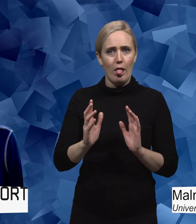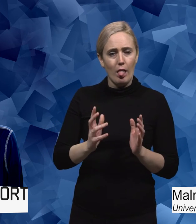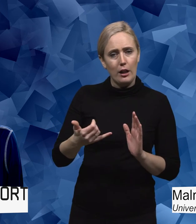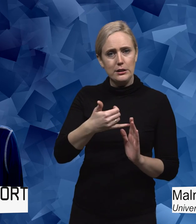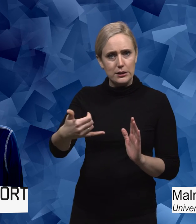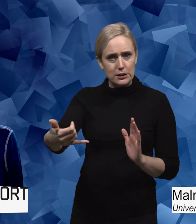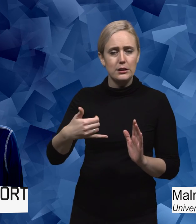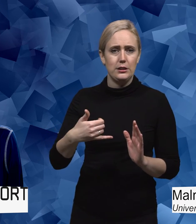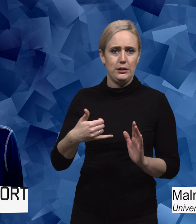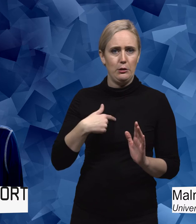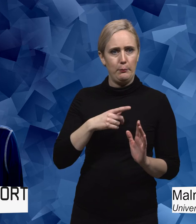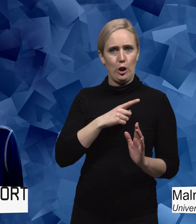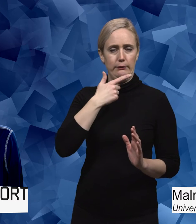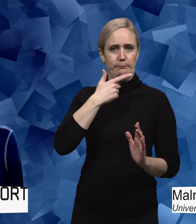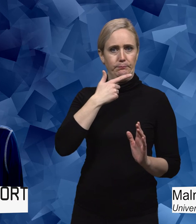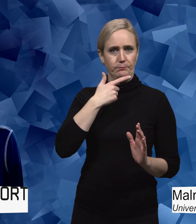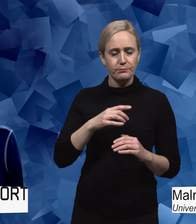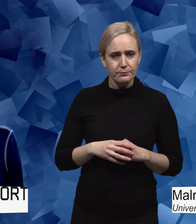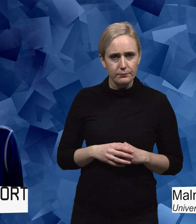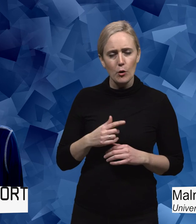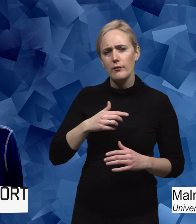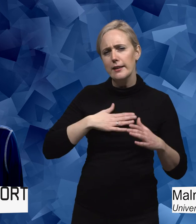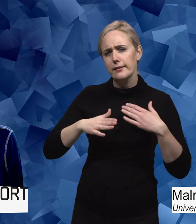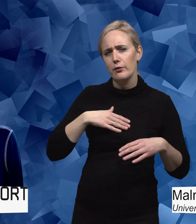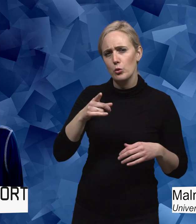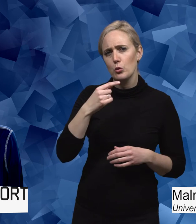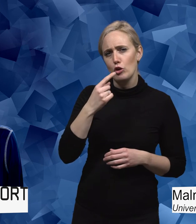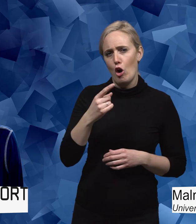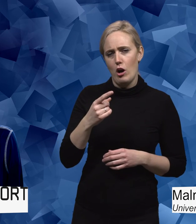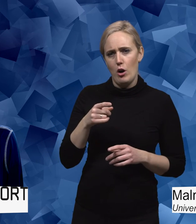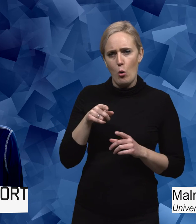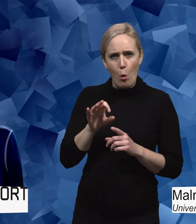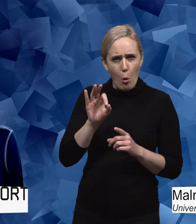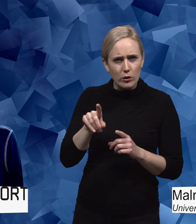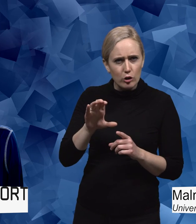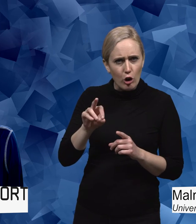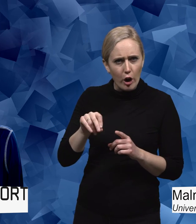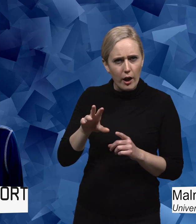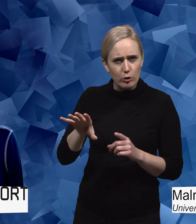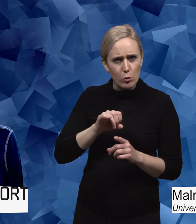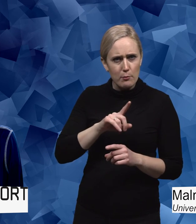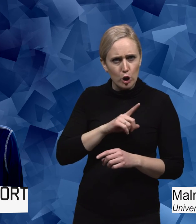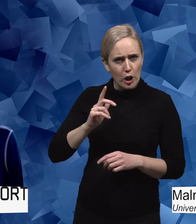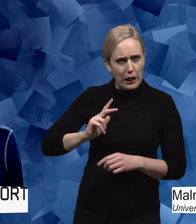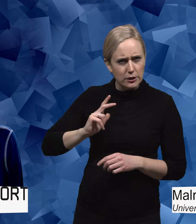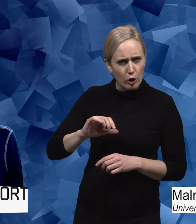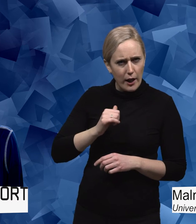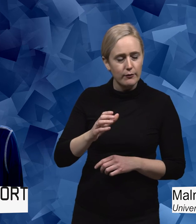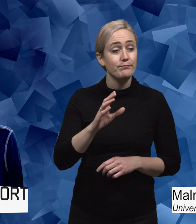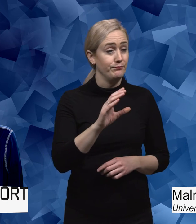rädslan. Jag tänker mig att det var intressant det här du sa, att hon sa att hon fick ta mycket ansvar. Ja, de ville inte hjälpa henne utan hon blev en